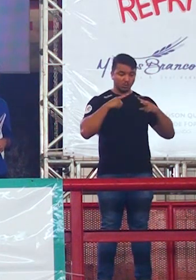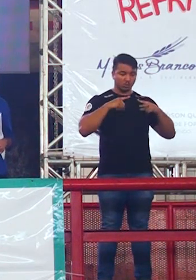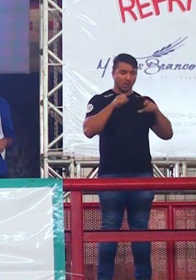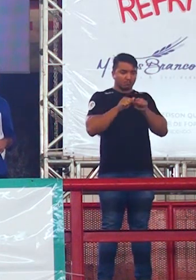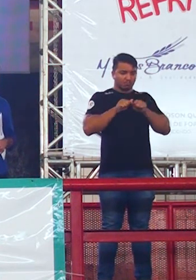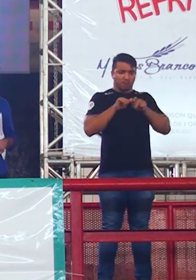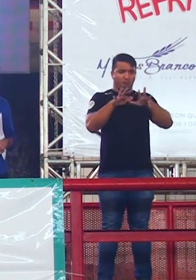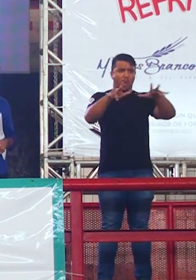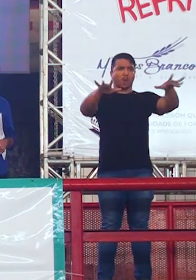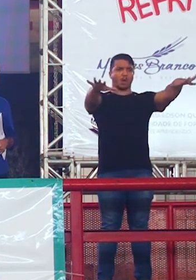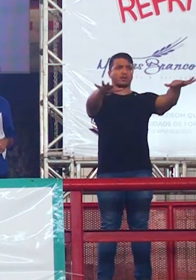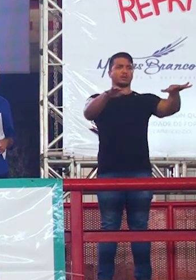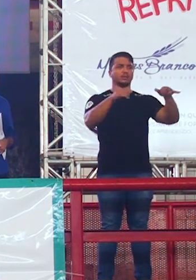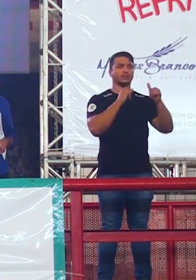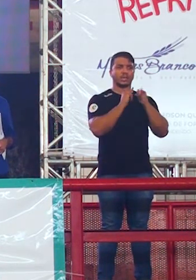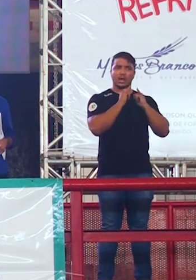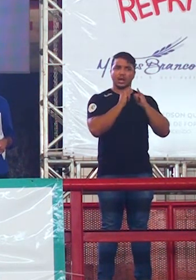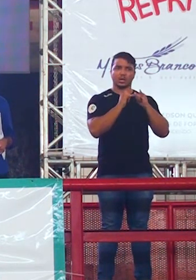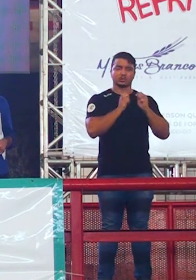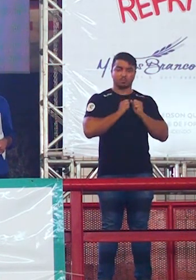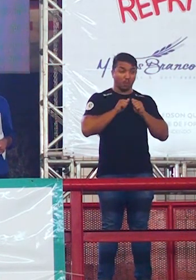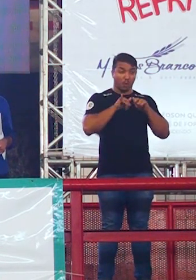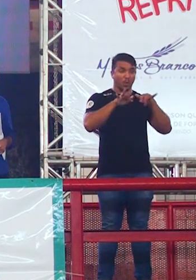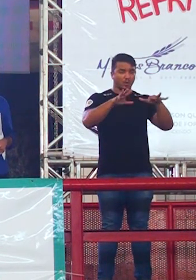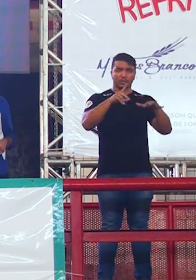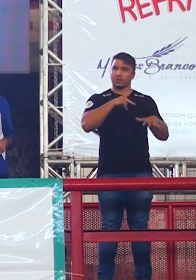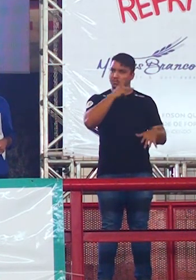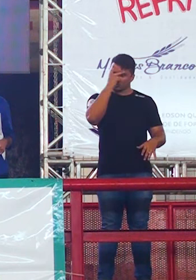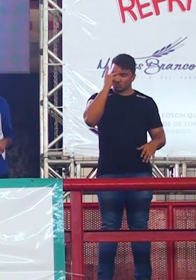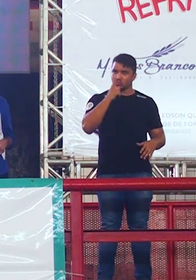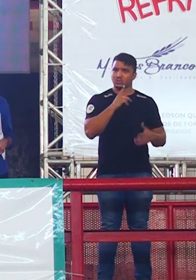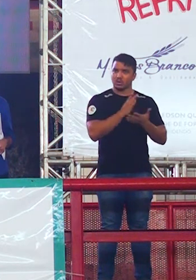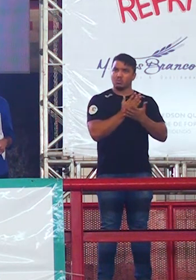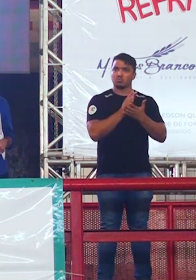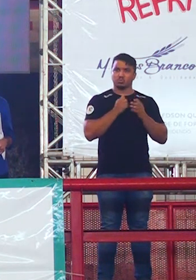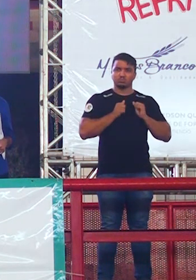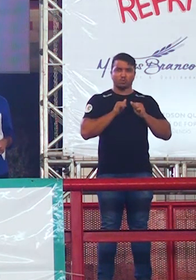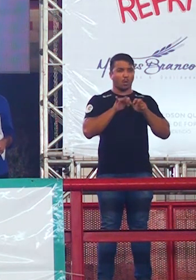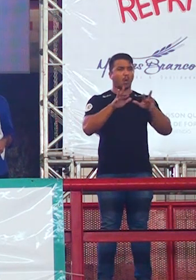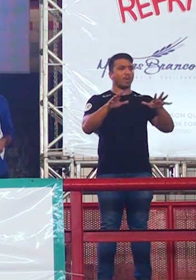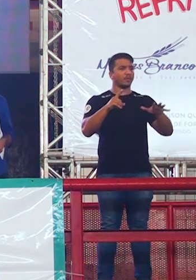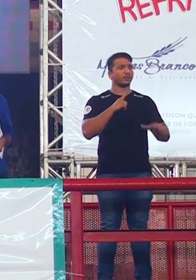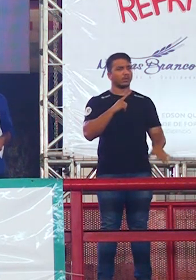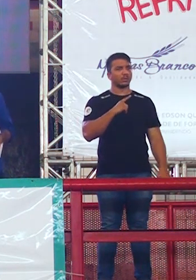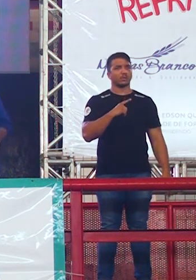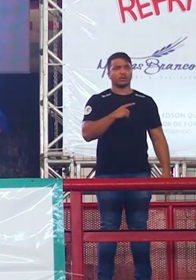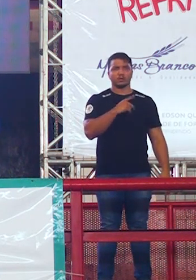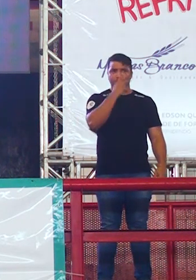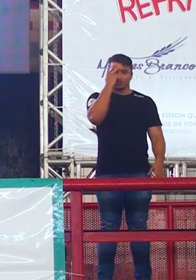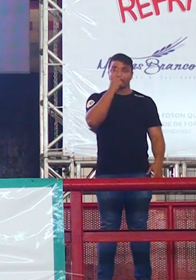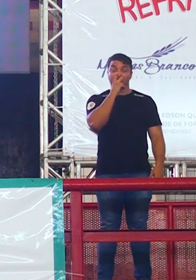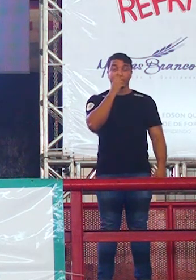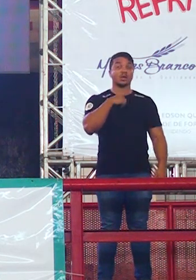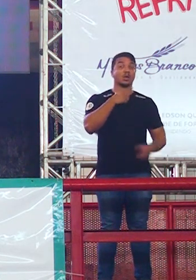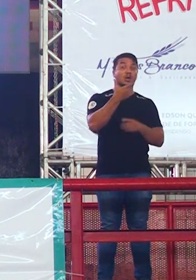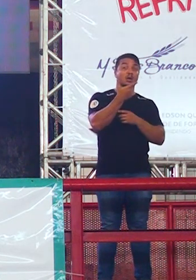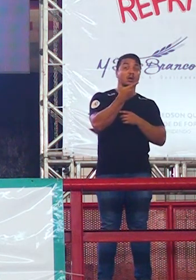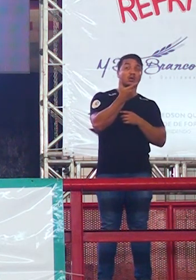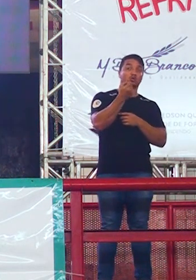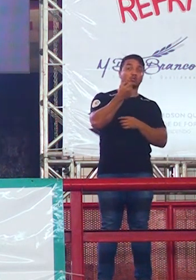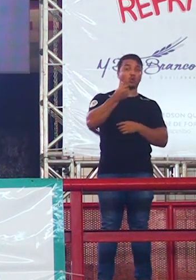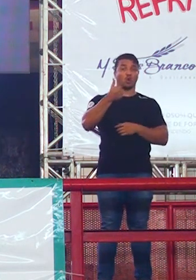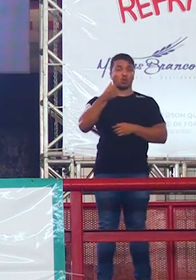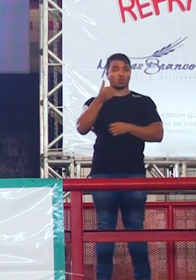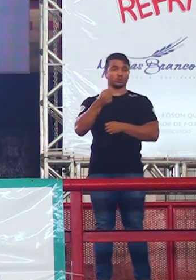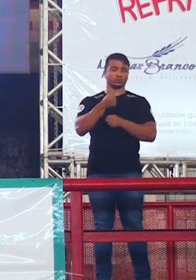internet, nas redes sociais, não tem esse povo sem noção? tem, pois em 2011 essa